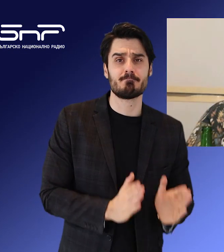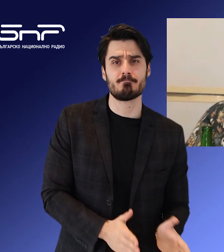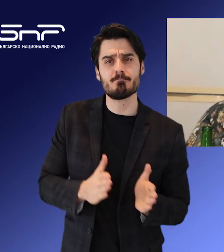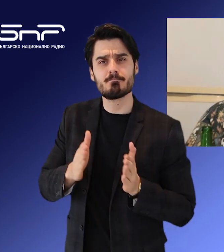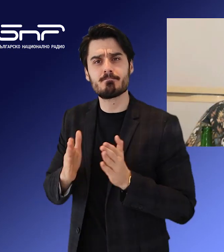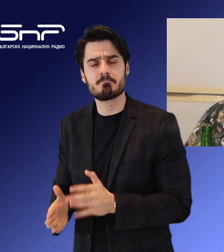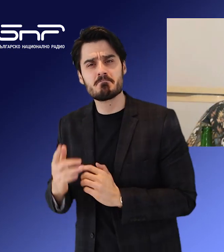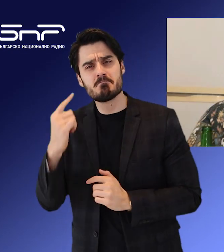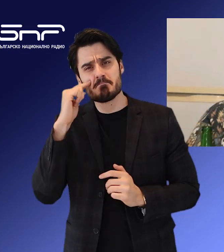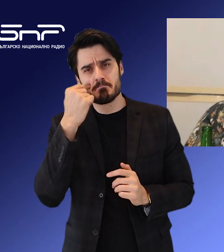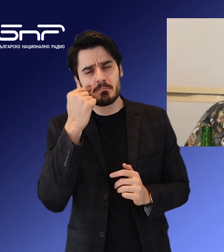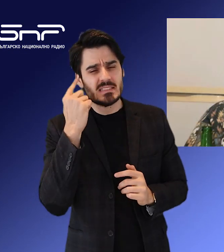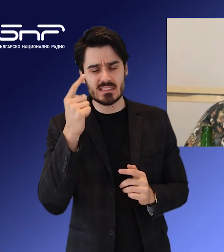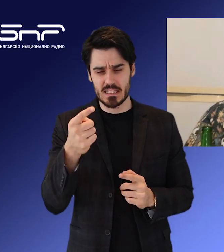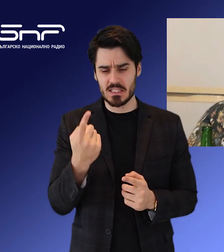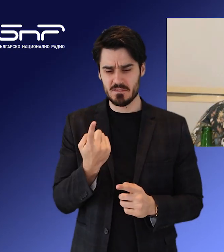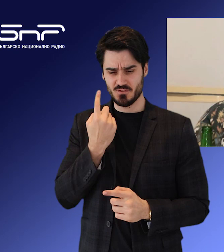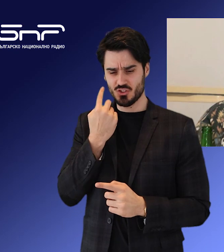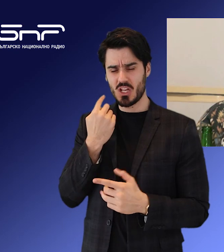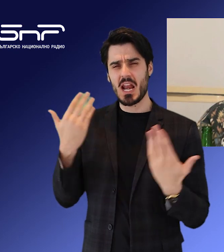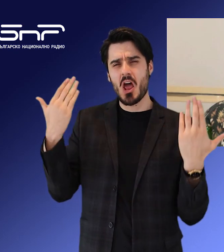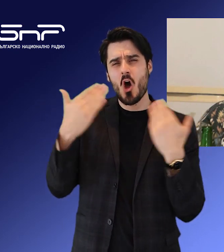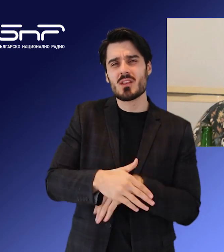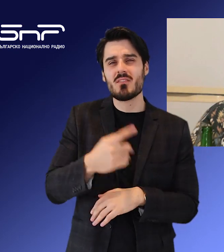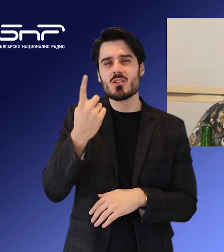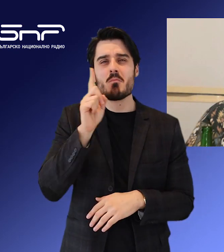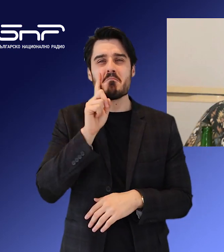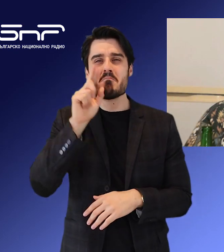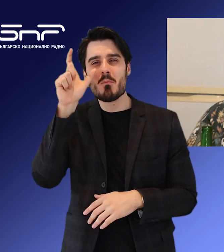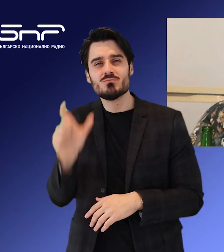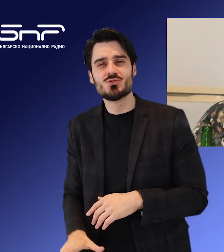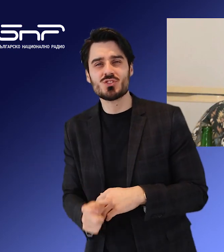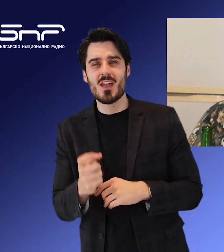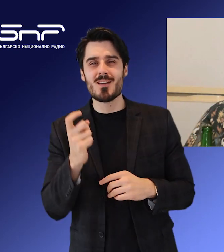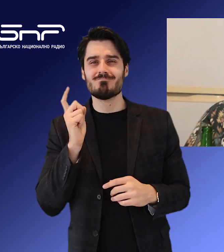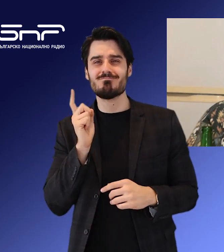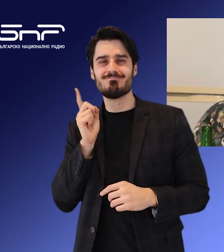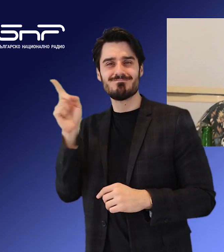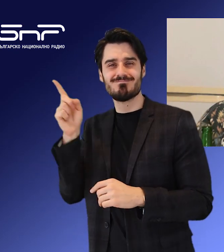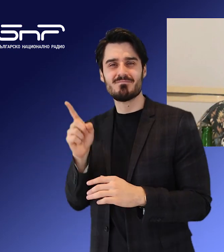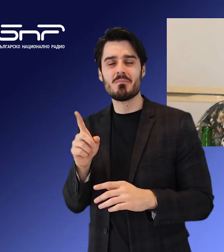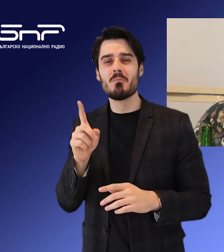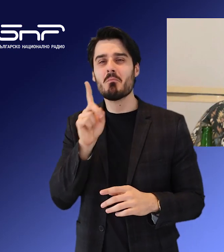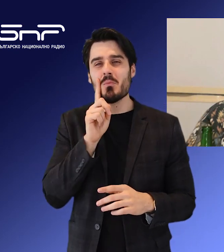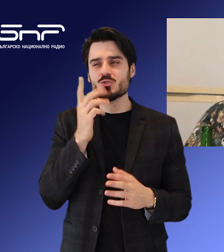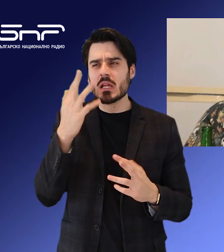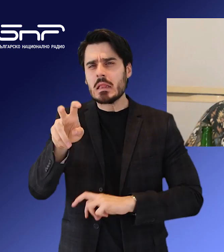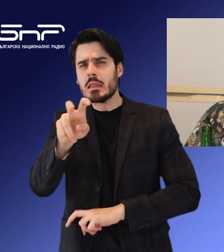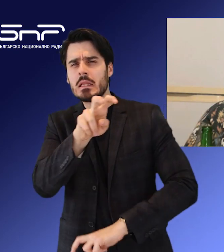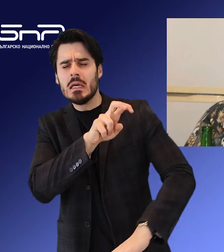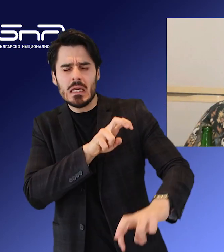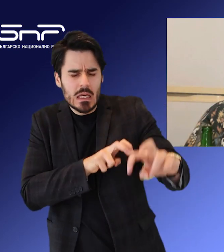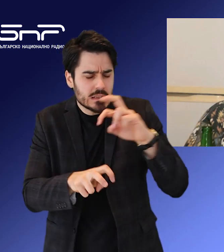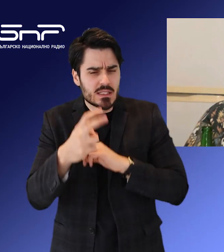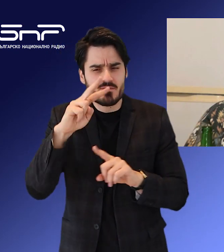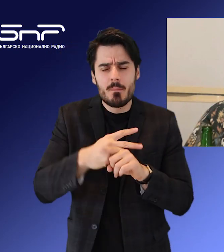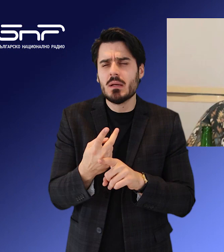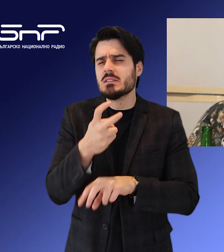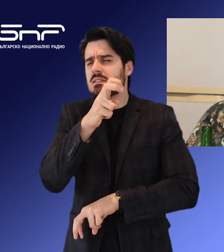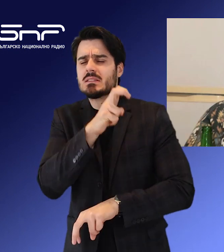Има основание да се смята, че откритото с нощи в шламохранилището на рудник Бела вода в перник тяло на мъж е на изчезналия преди два месец